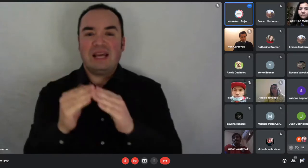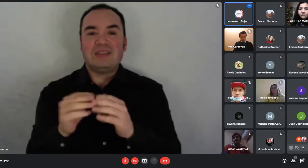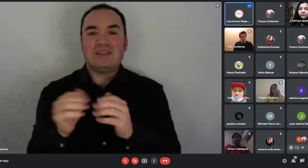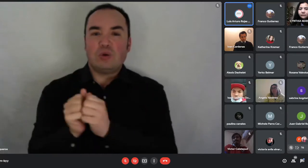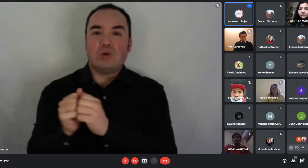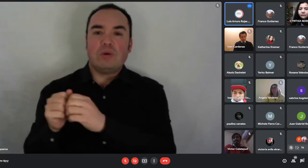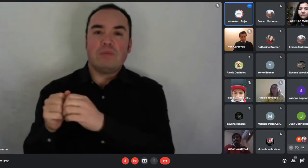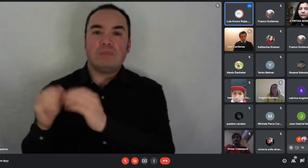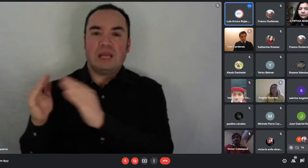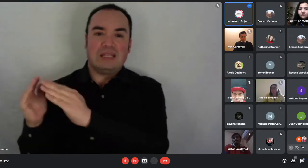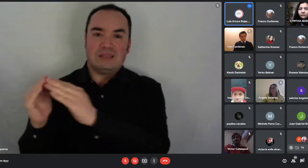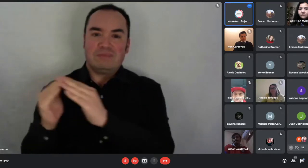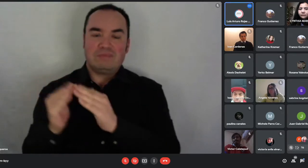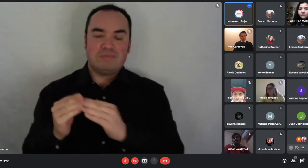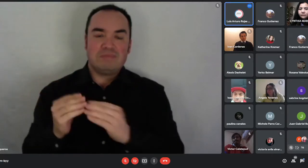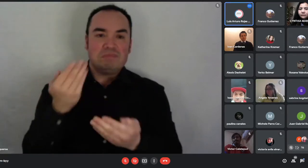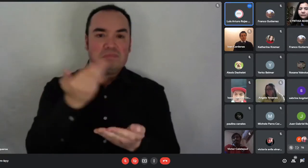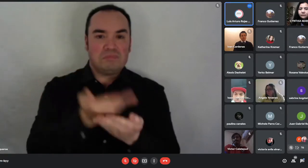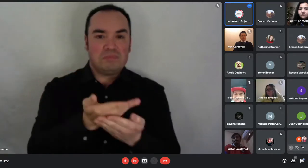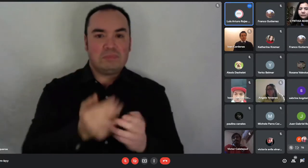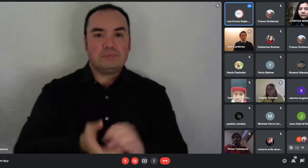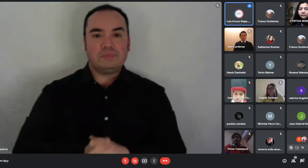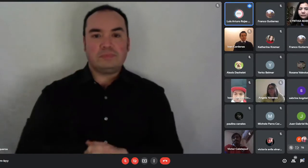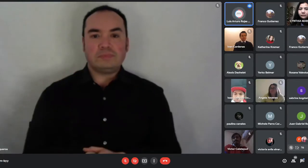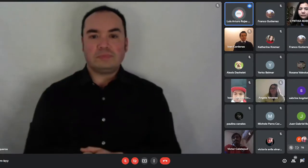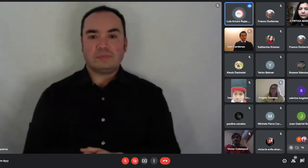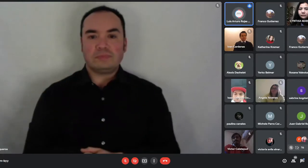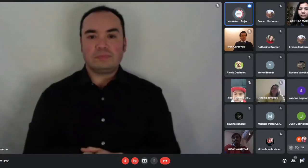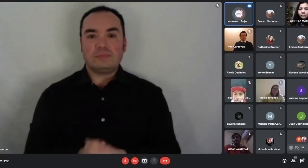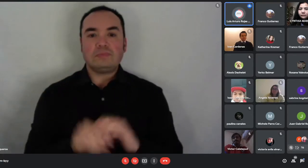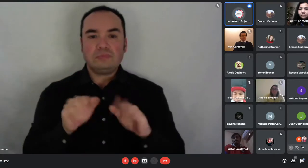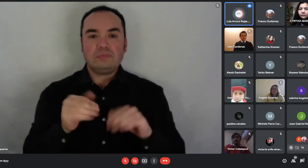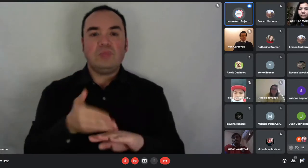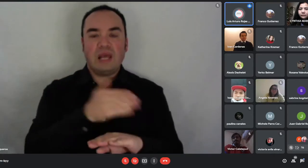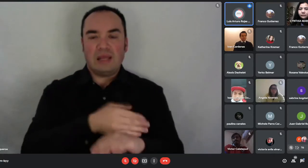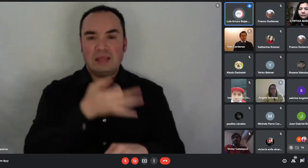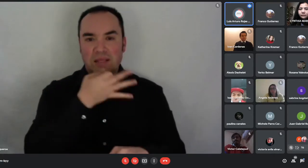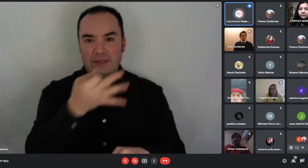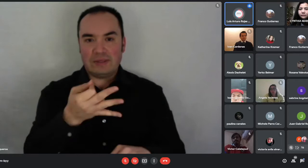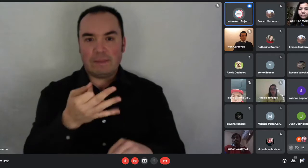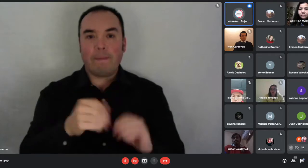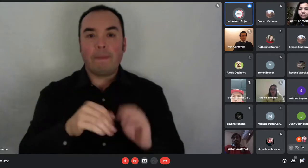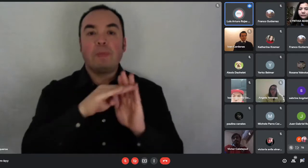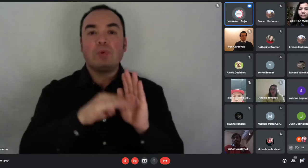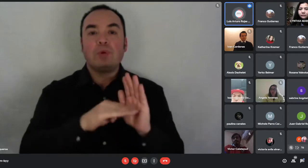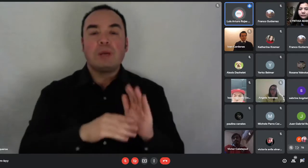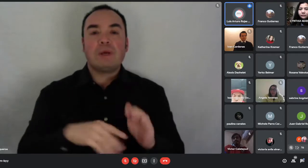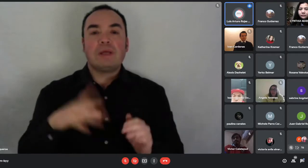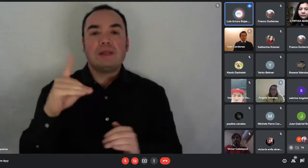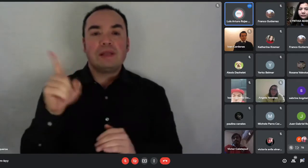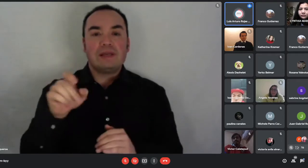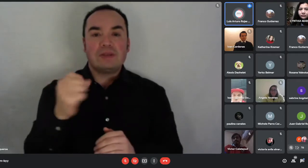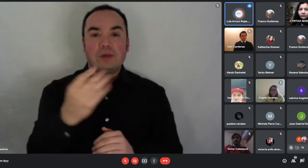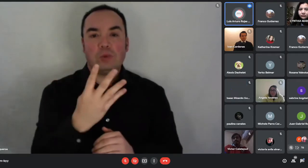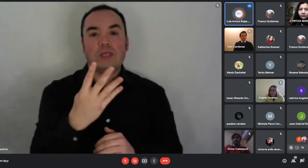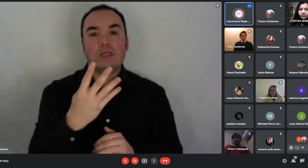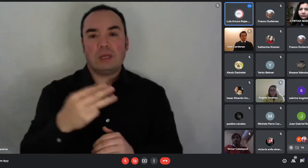Como les decía yo, el programa DS-49 permite compra de vivienda nueva o usada en cualquier